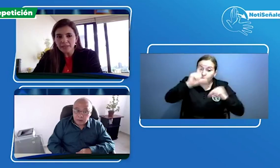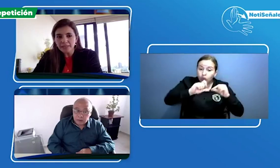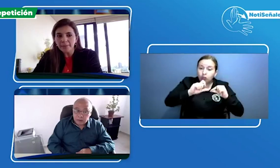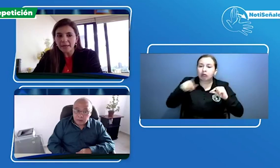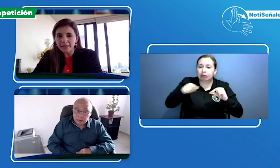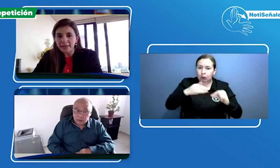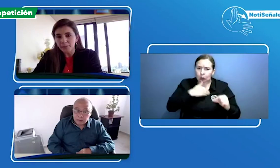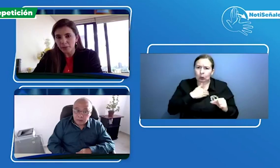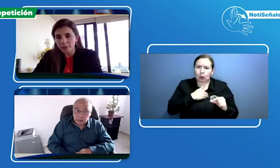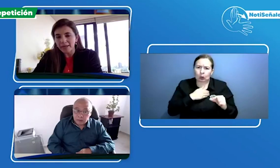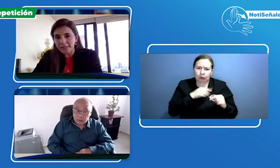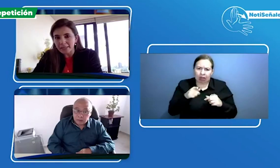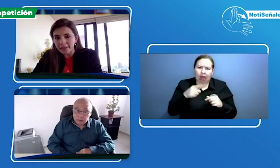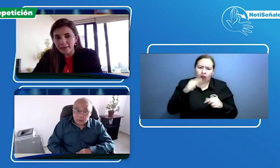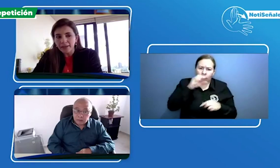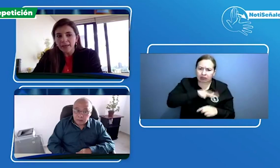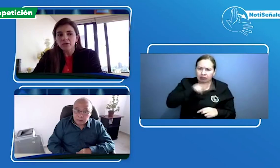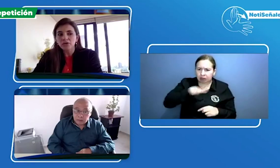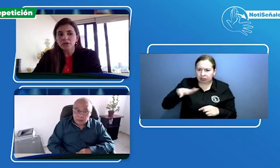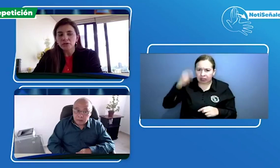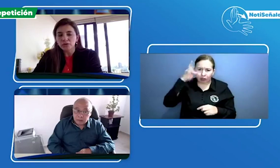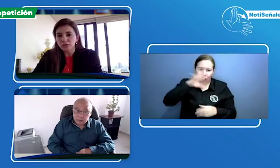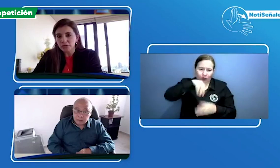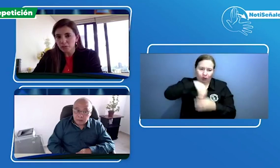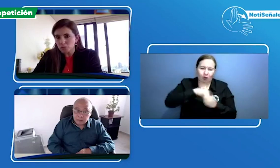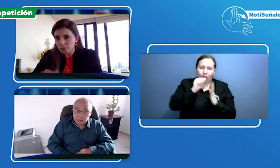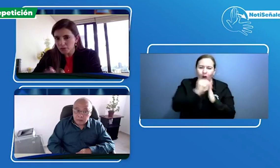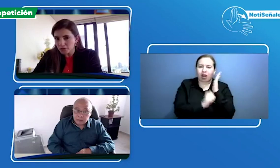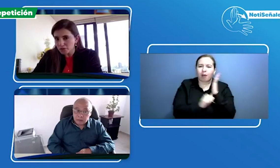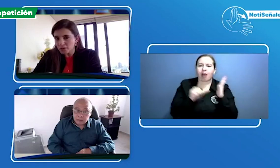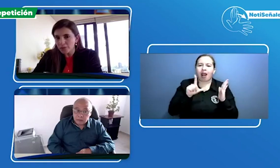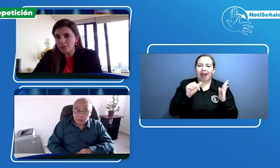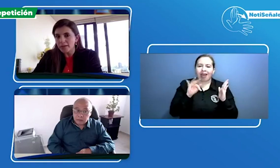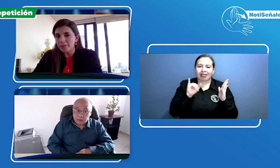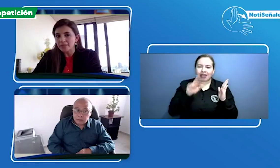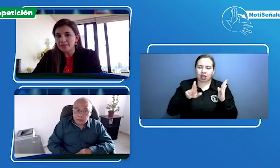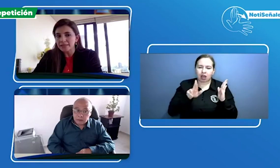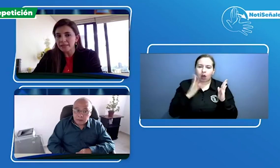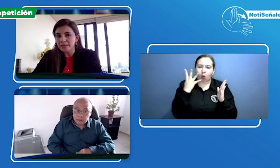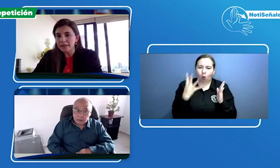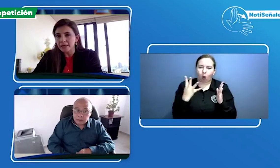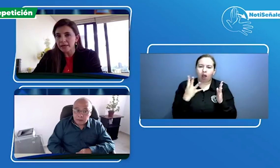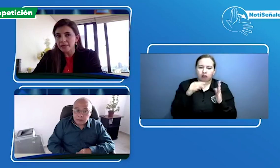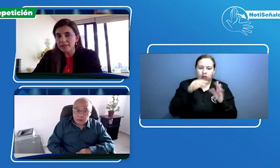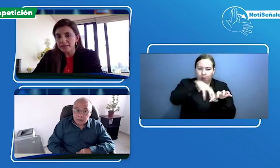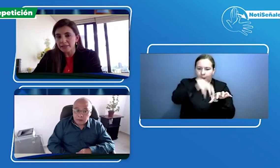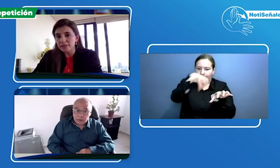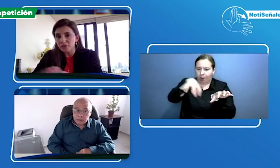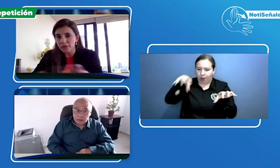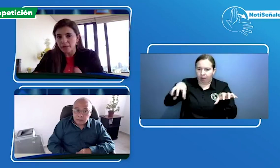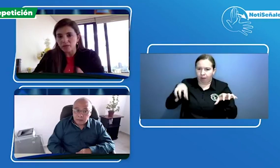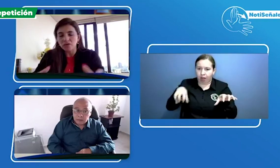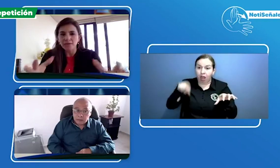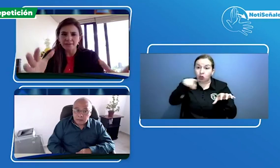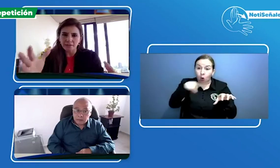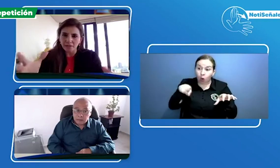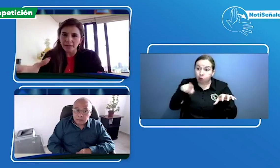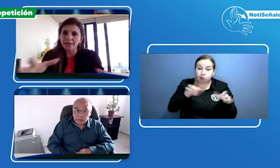hacer parte del programa latir en donde nosotros tenemos cuatro centros de programas si están dentro de estos calle 63